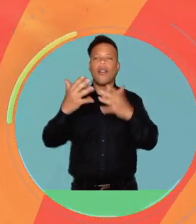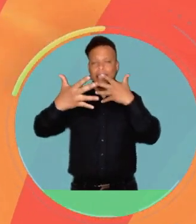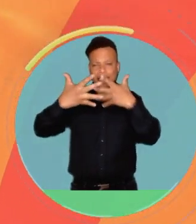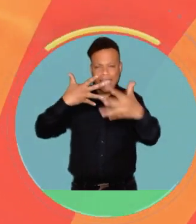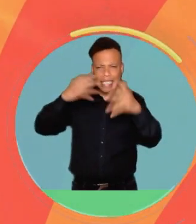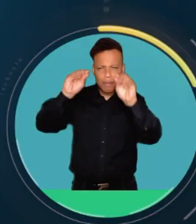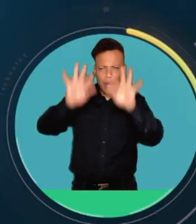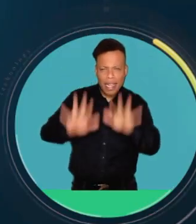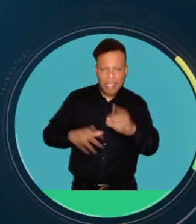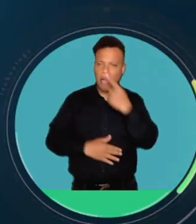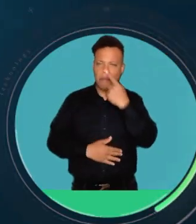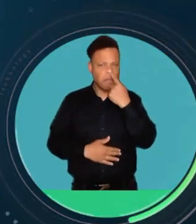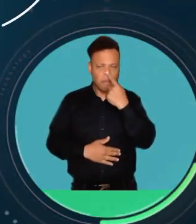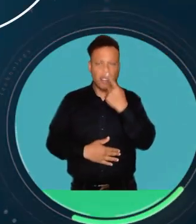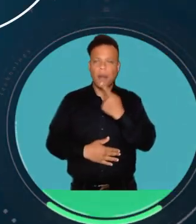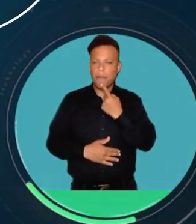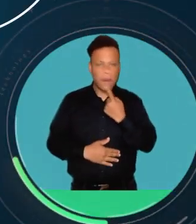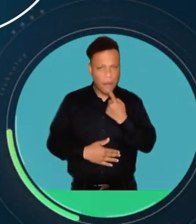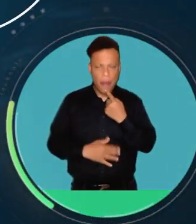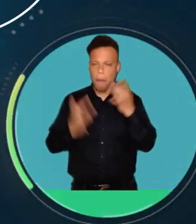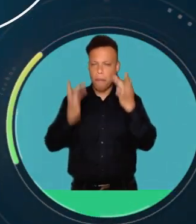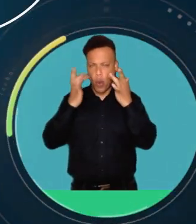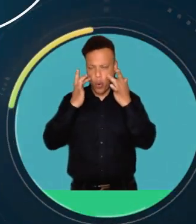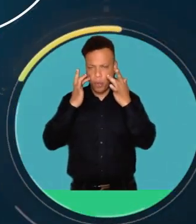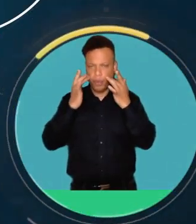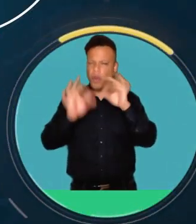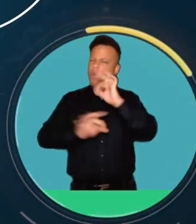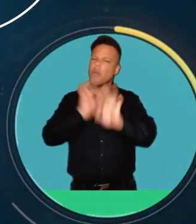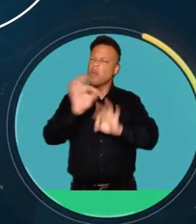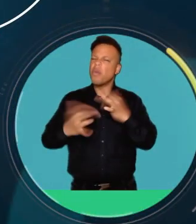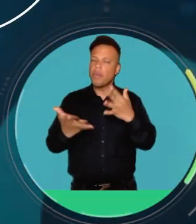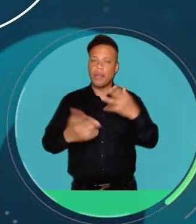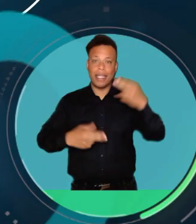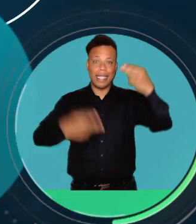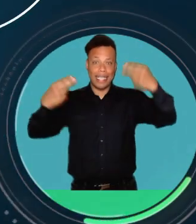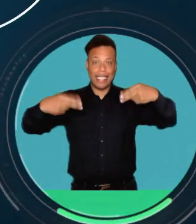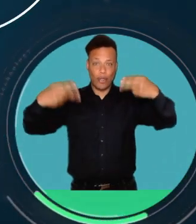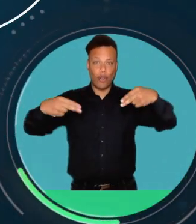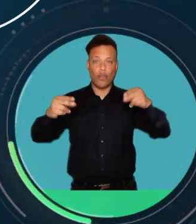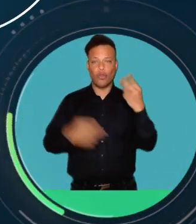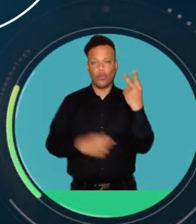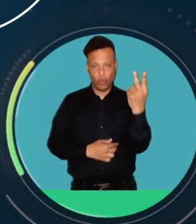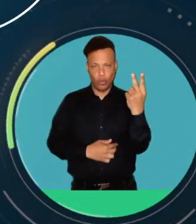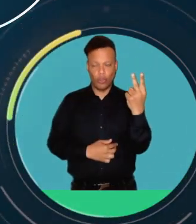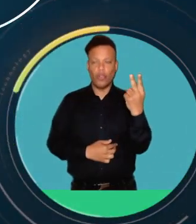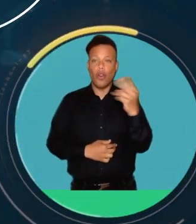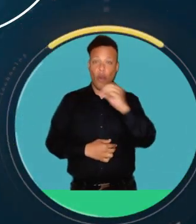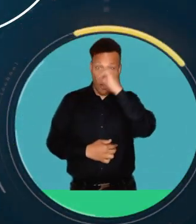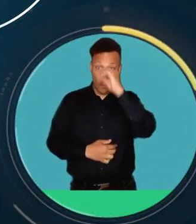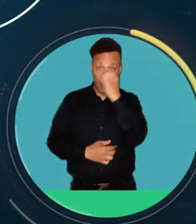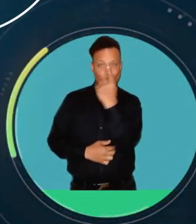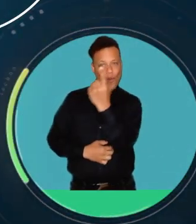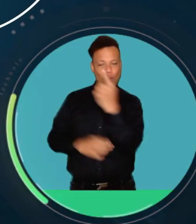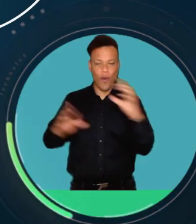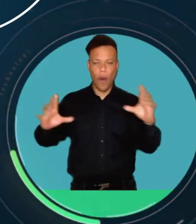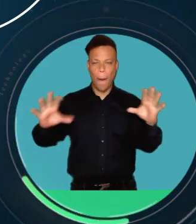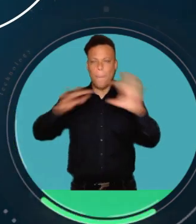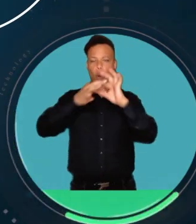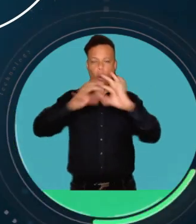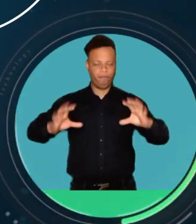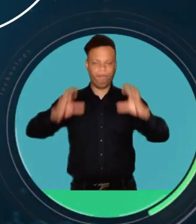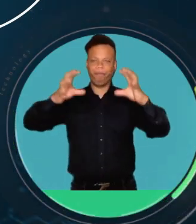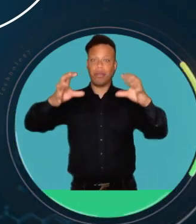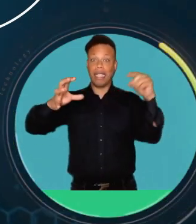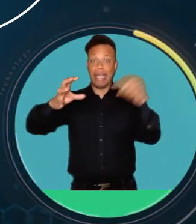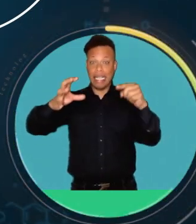insípido en estado puro, cuyas moléculas están formadas por dos átomos de hidrógeno y uno de oxígeno, y que